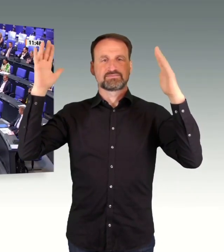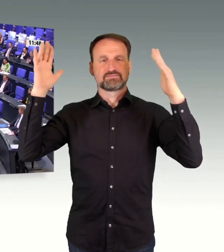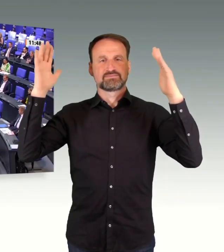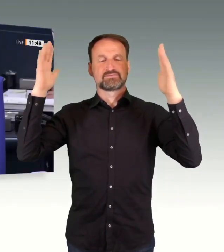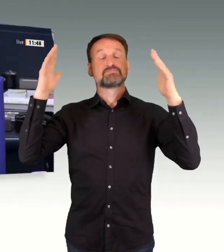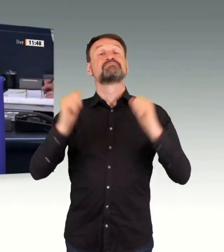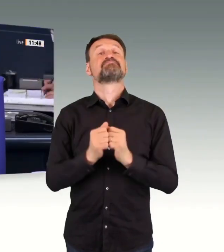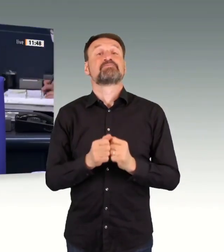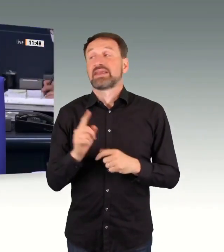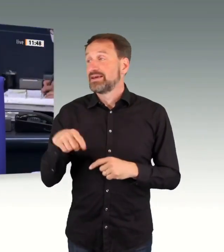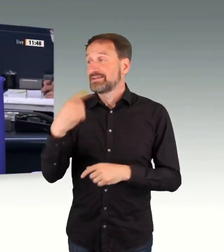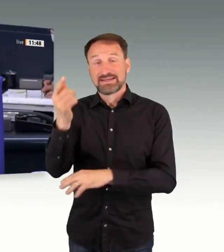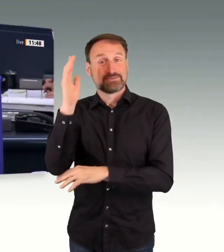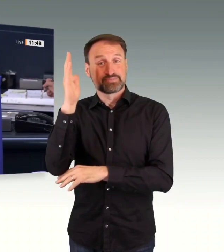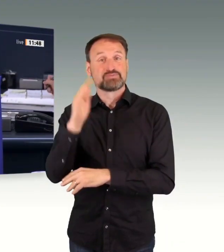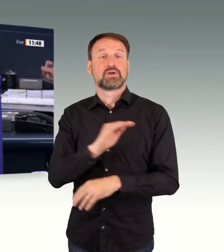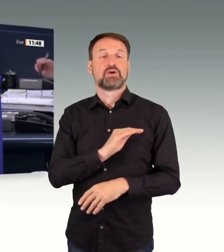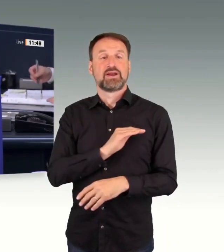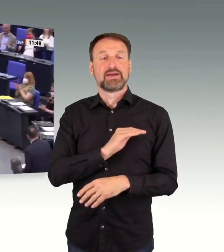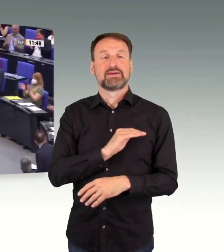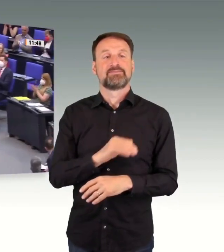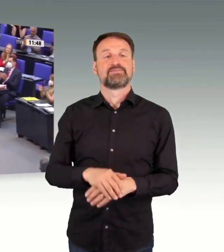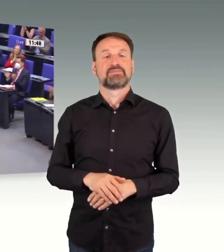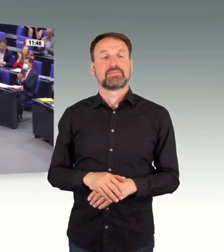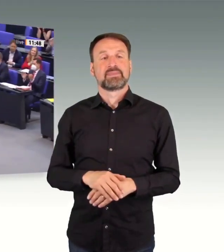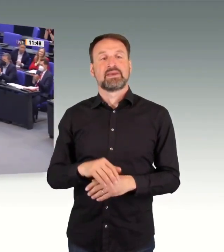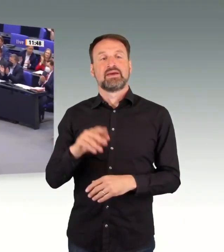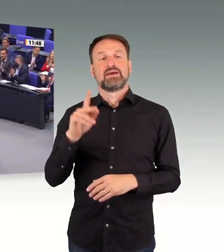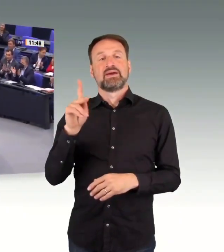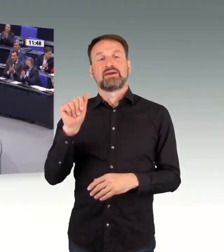Das Wort hat der Kollege K.B. Mansouri für die SPD-Fraktion.